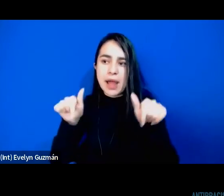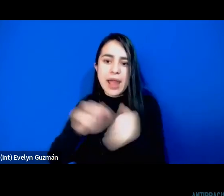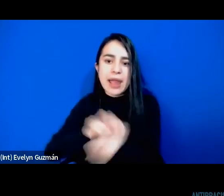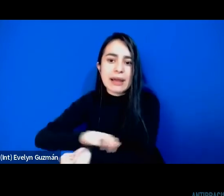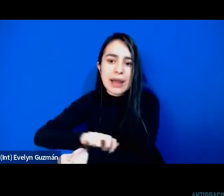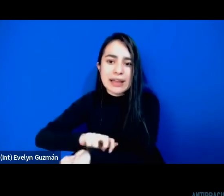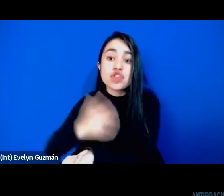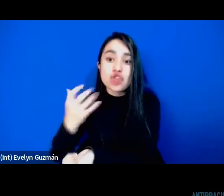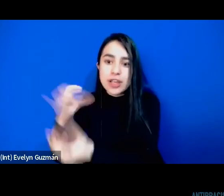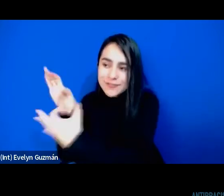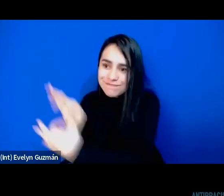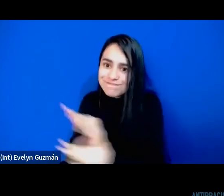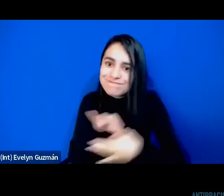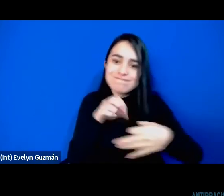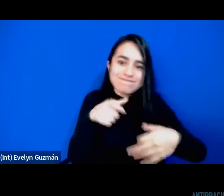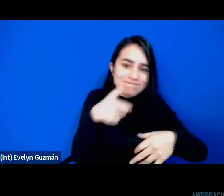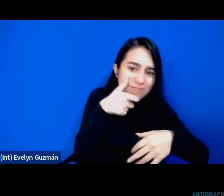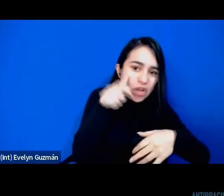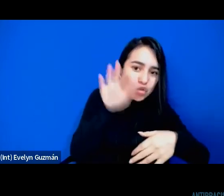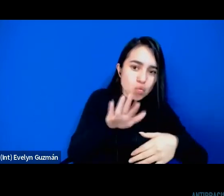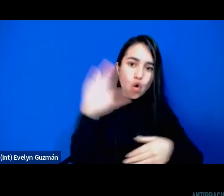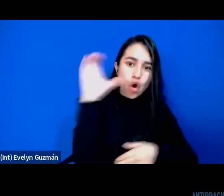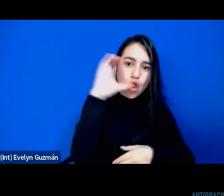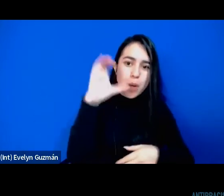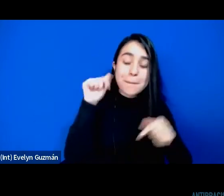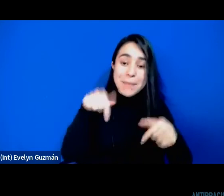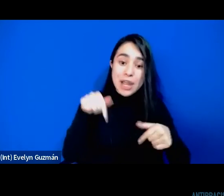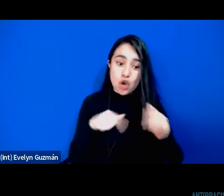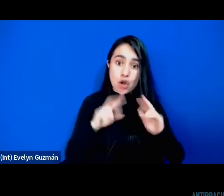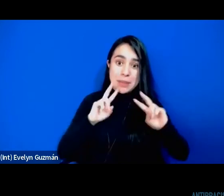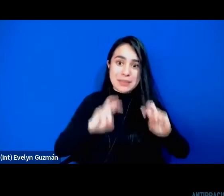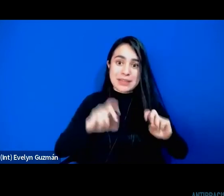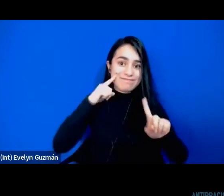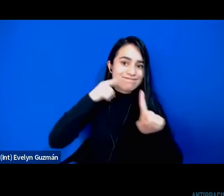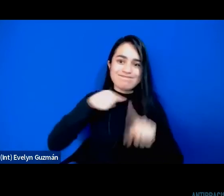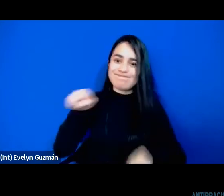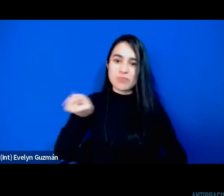Colombia, pero no fue el objeto de mi investigación. Sin embargo,